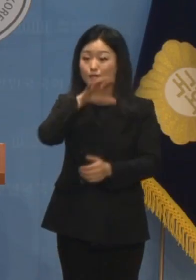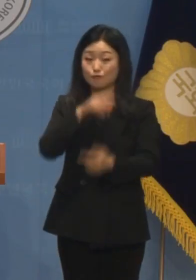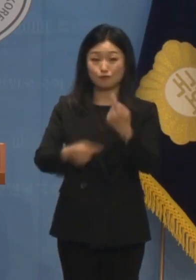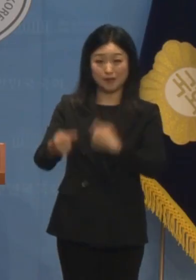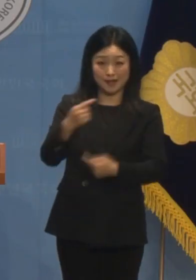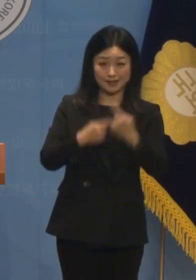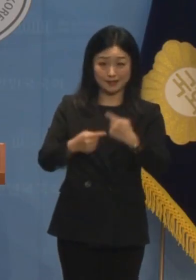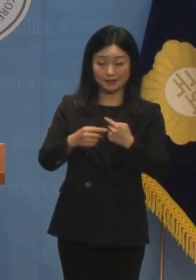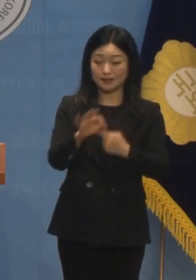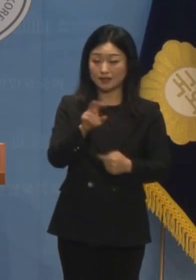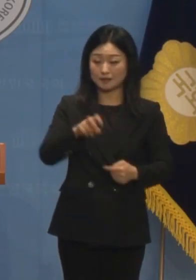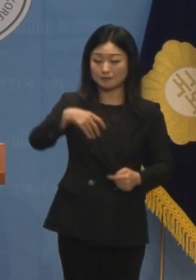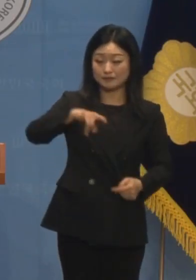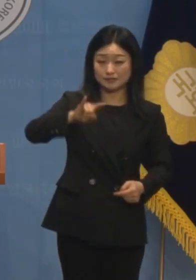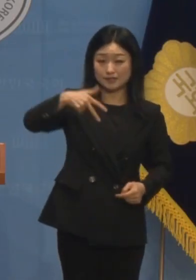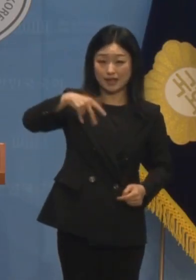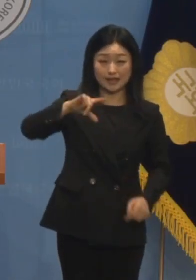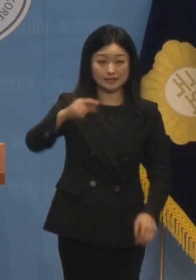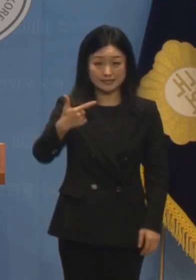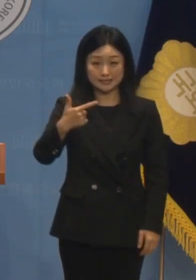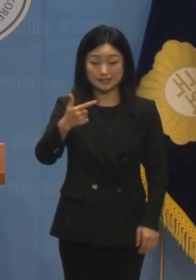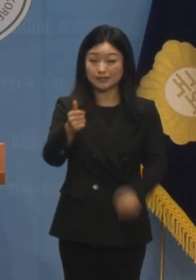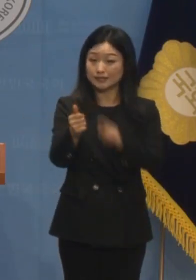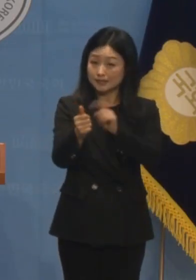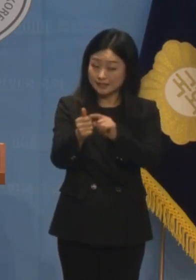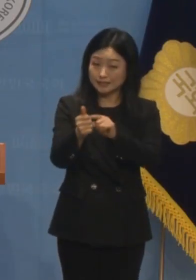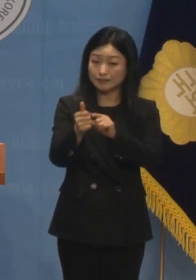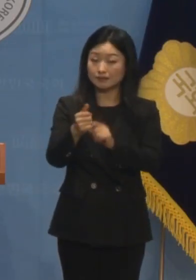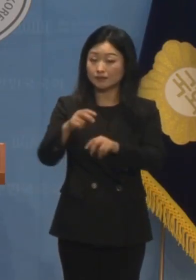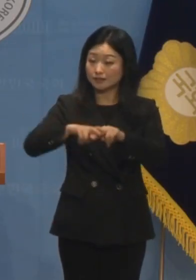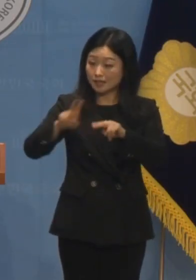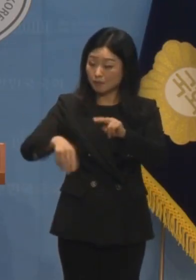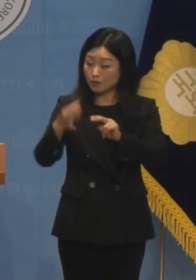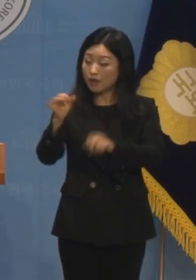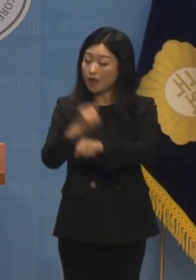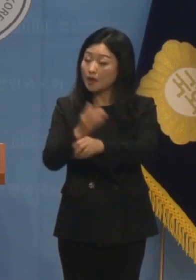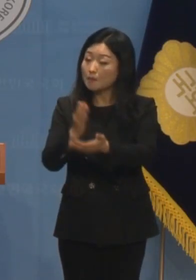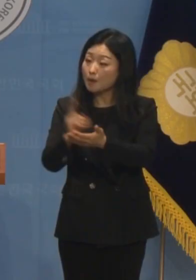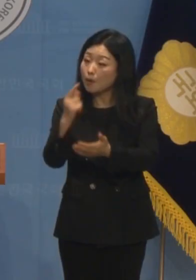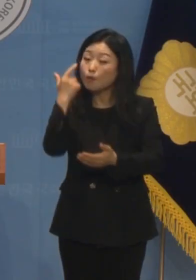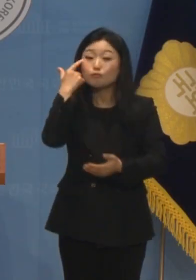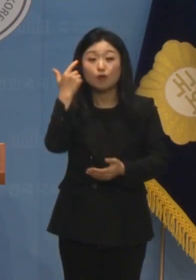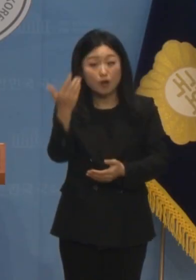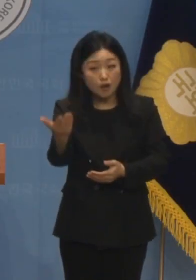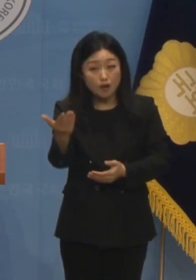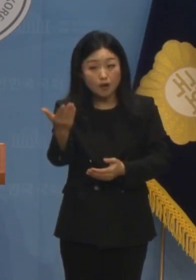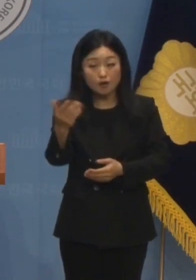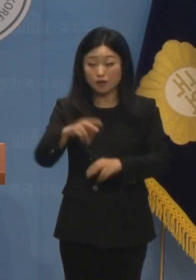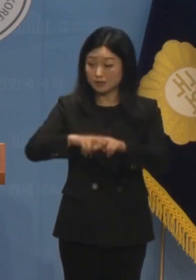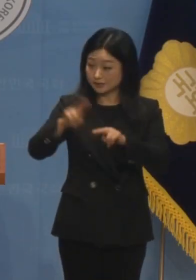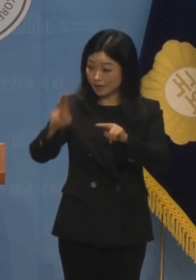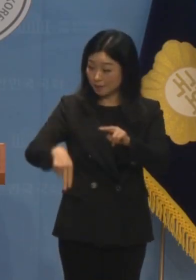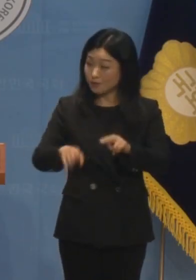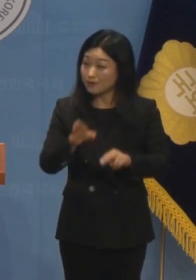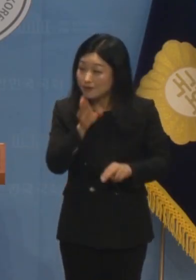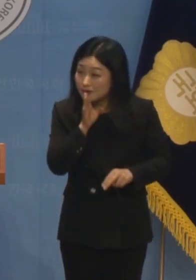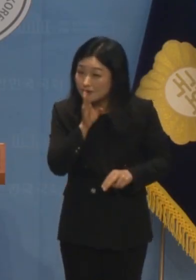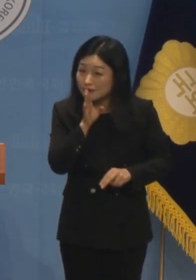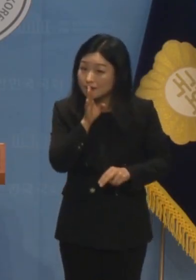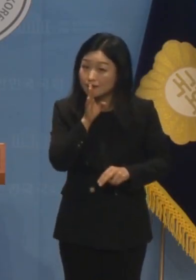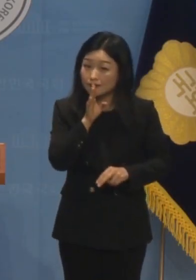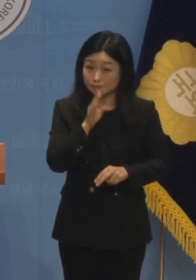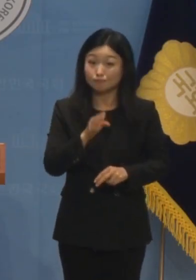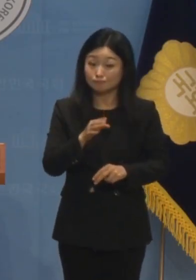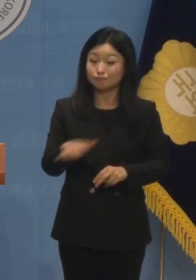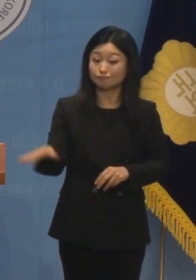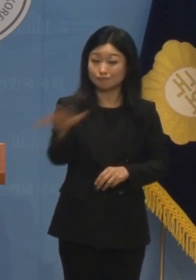사표 수리를 수리했는지에서 출발했습니다. 임 과장의 사표를 제출했다는 것은 당일